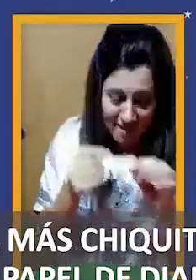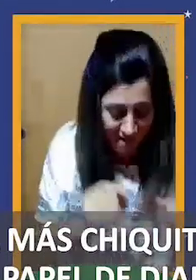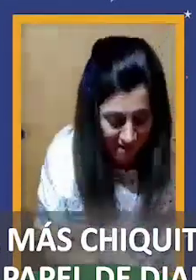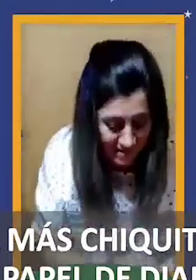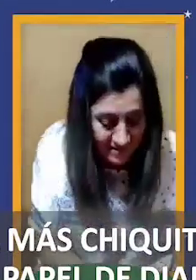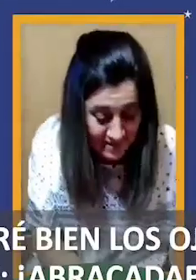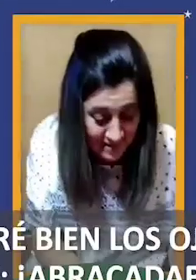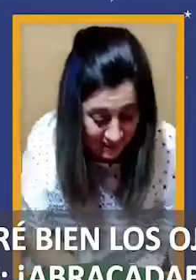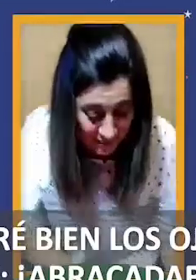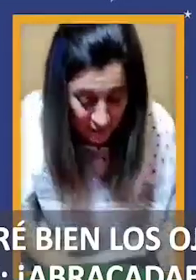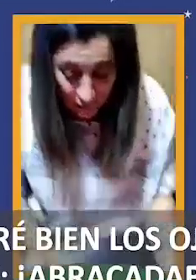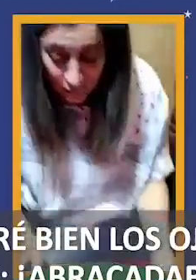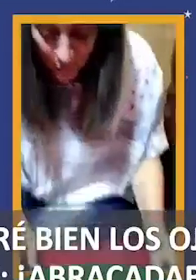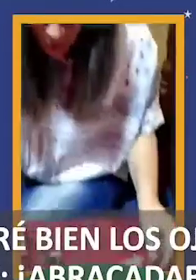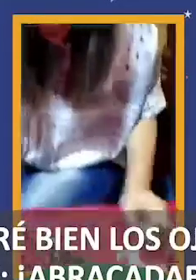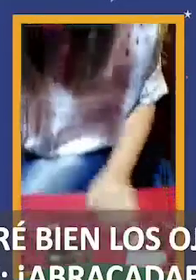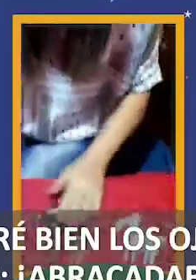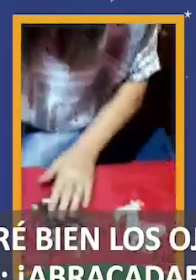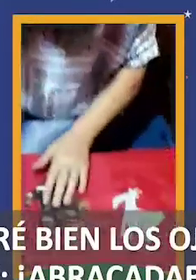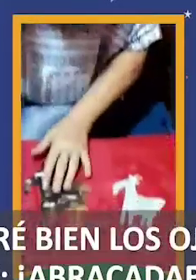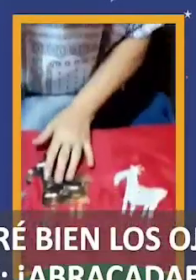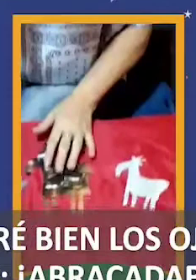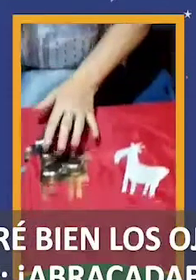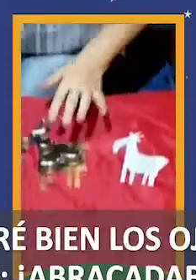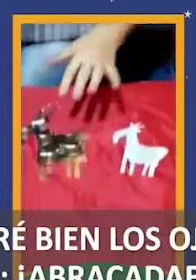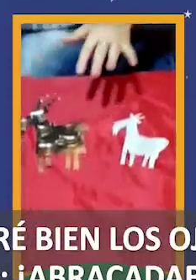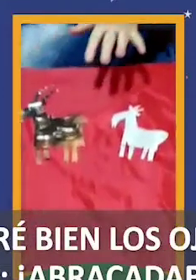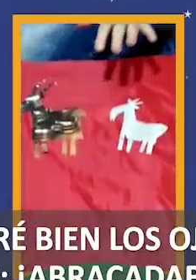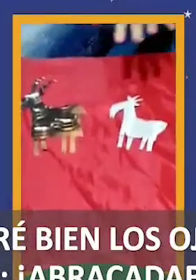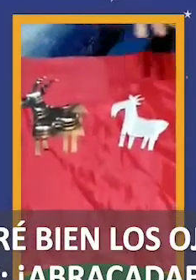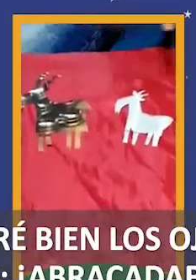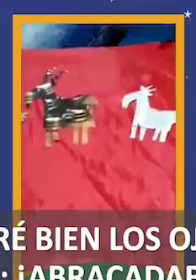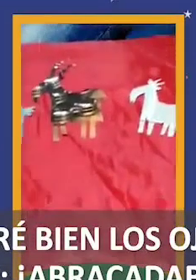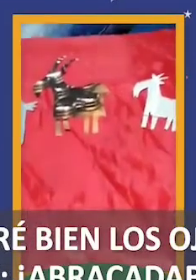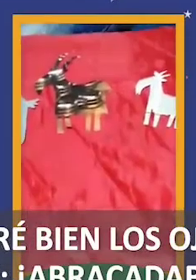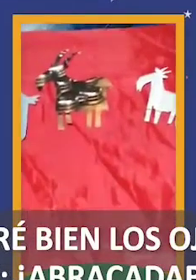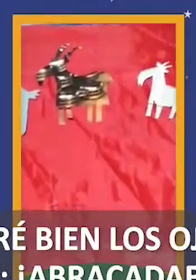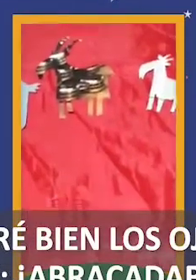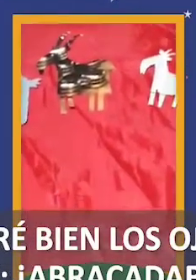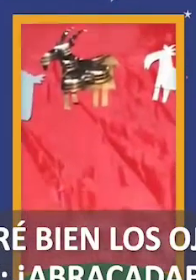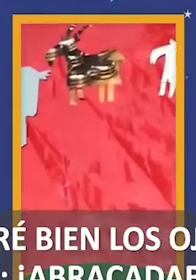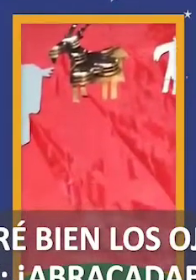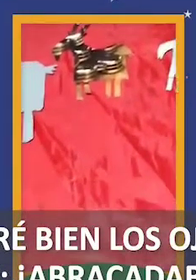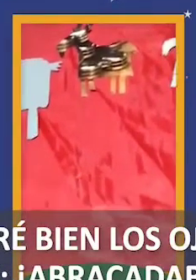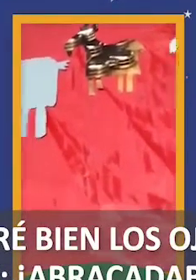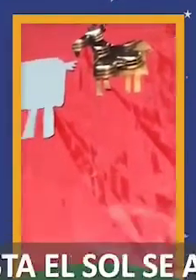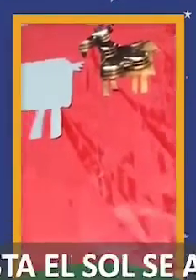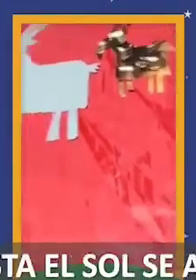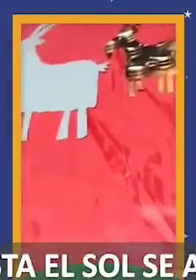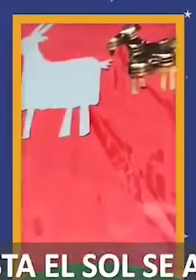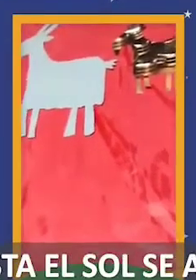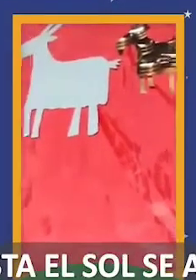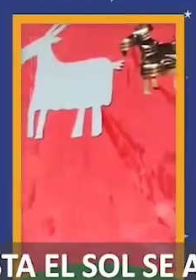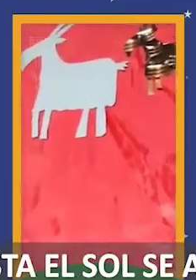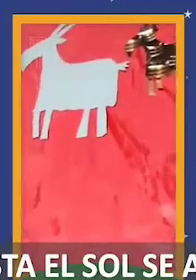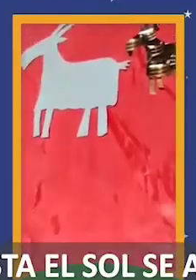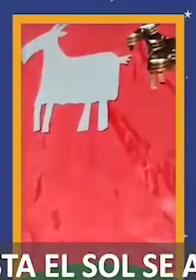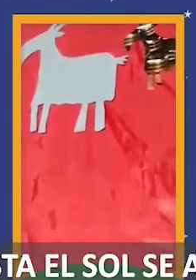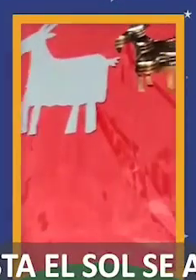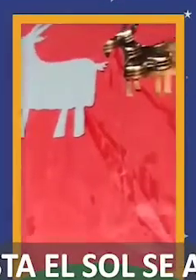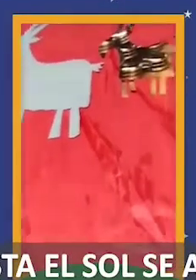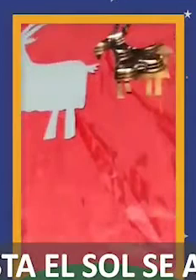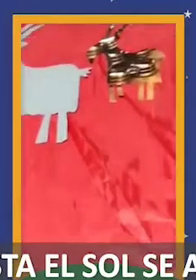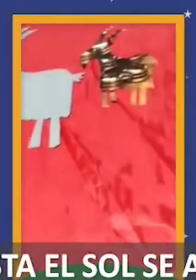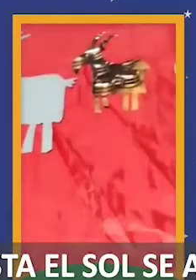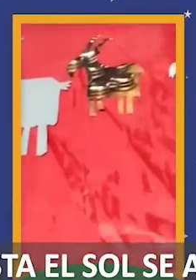Cerré bien los ojos, dije, pobre cadabra, que hasta el sol